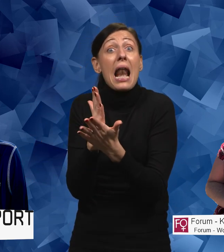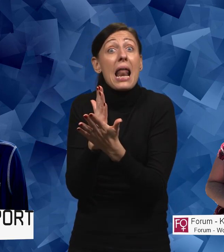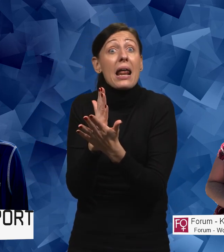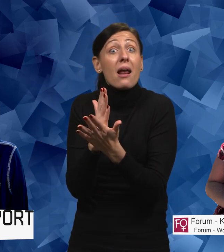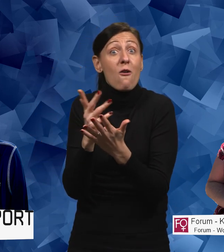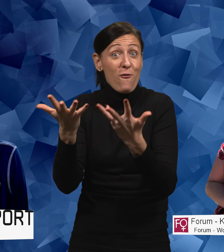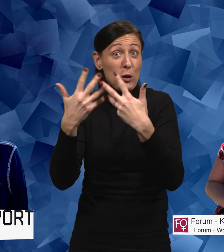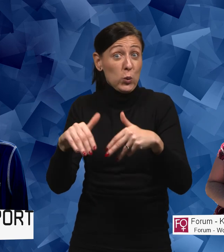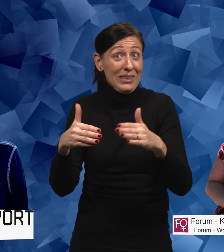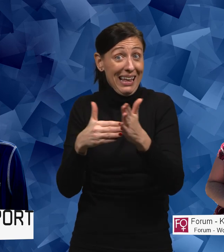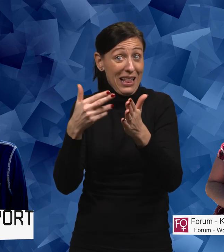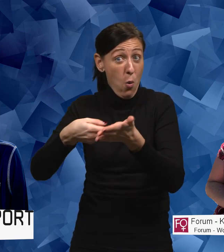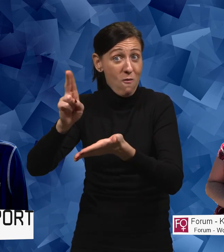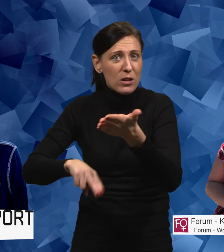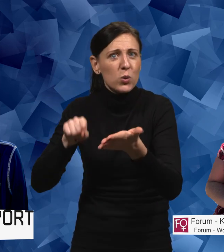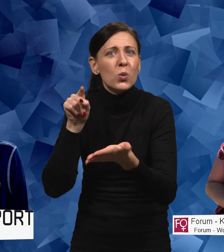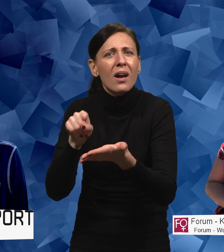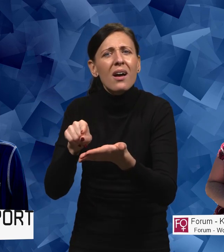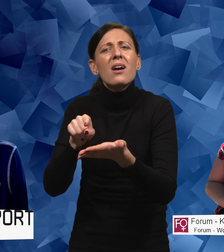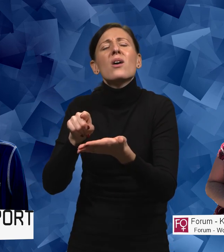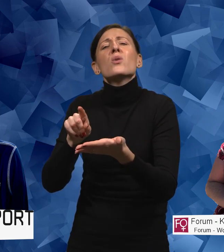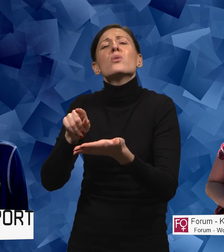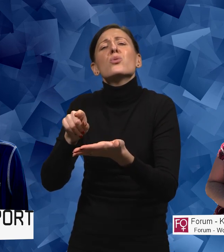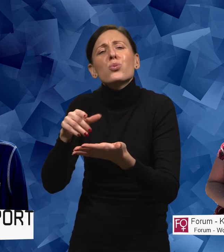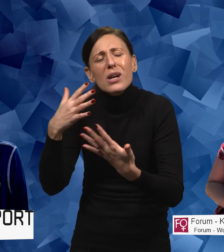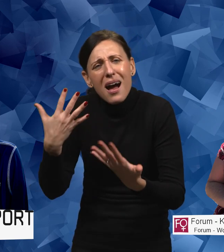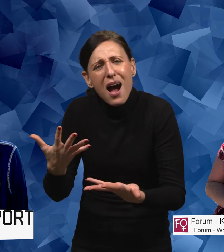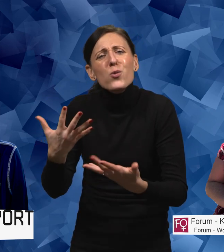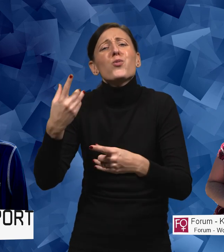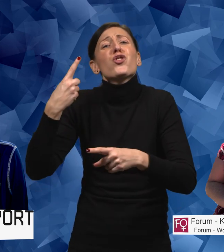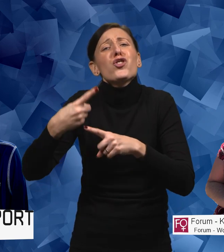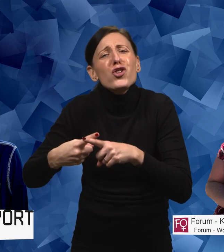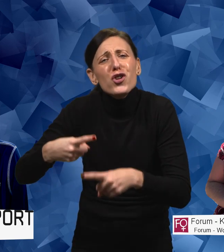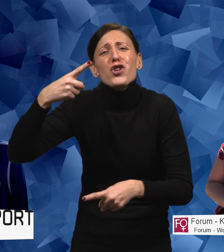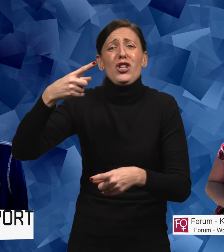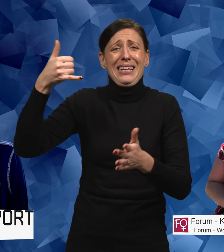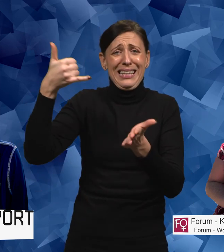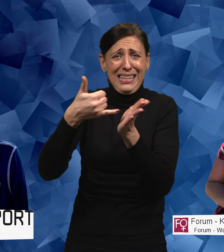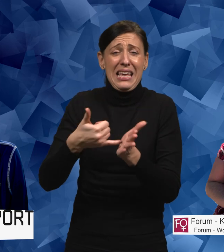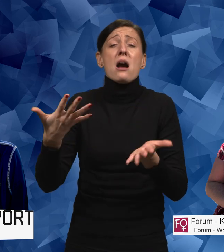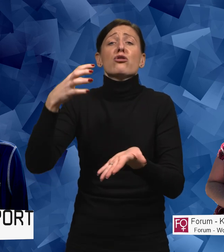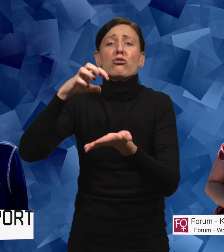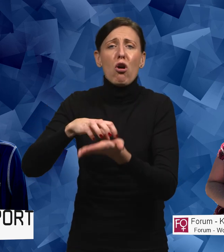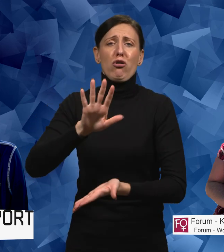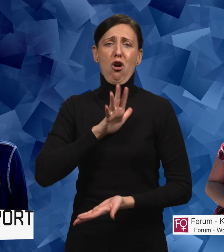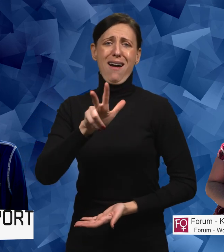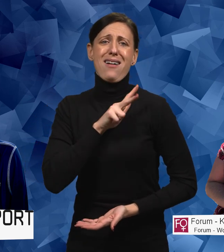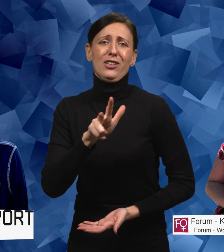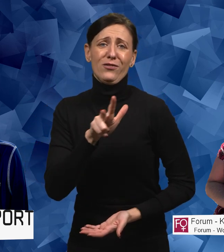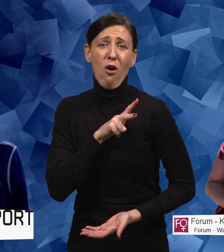gäller den här funktionsnedsättningen så är den ju väldigt tydlig i vad staten har för ansvar för